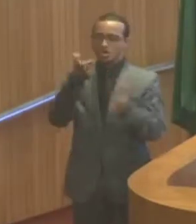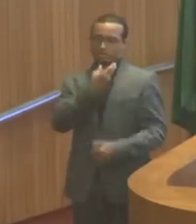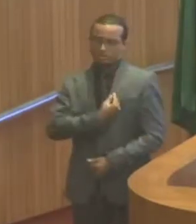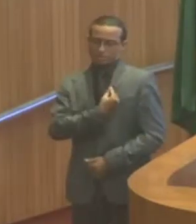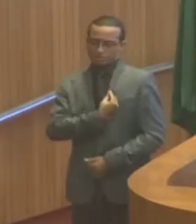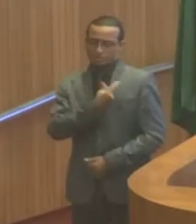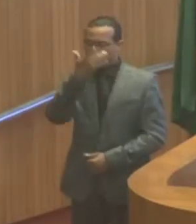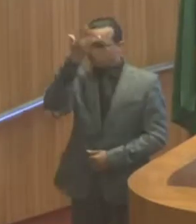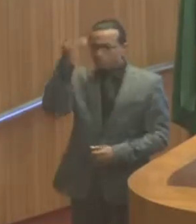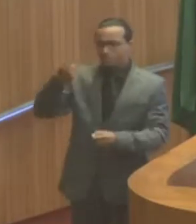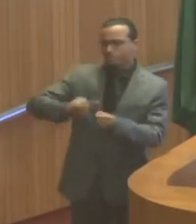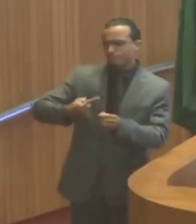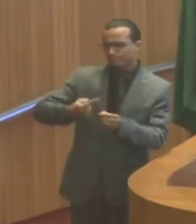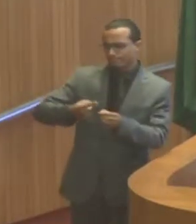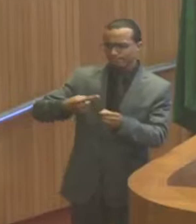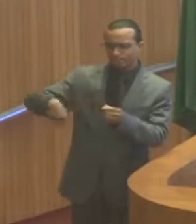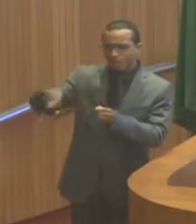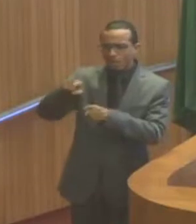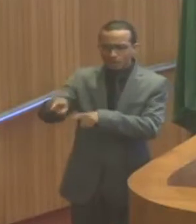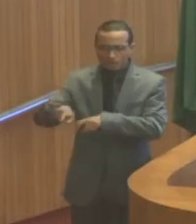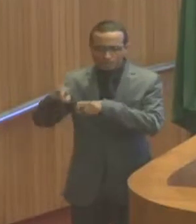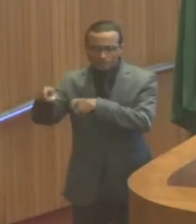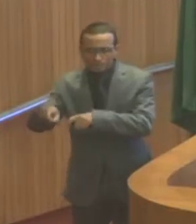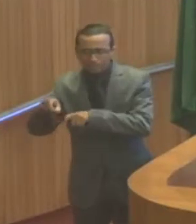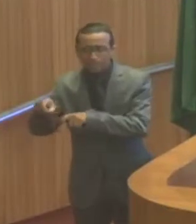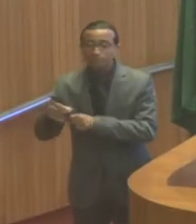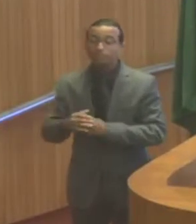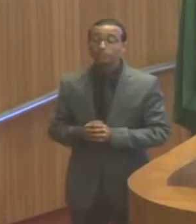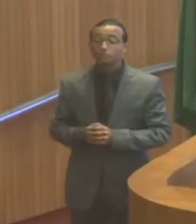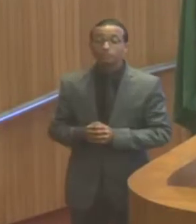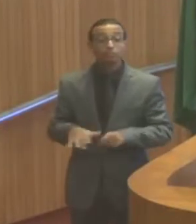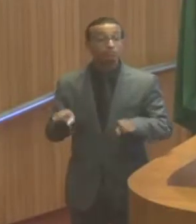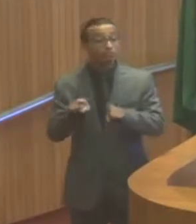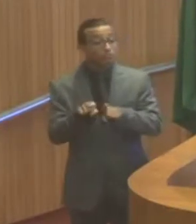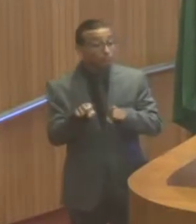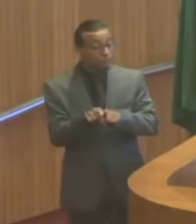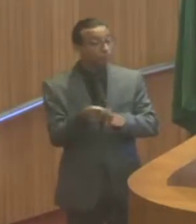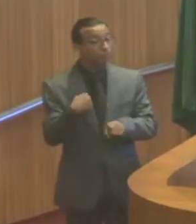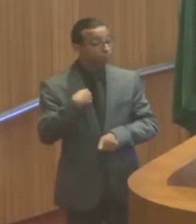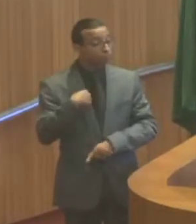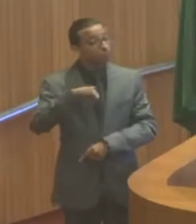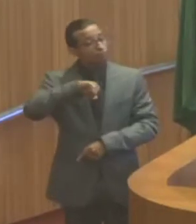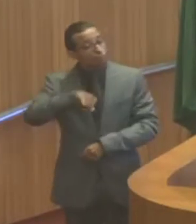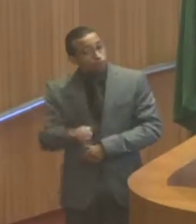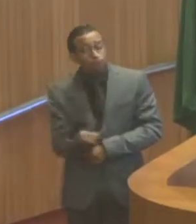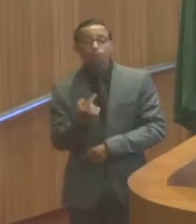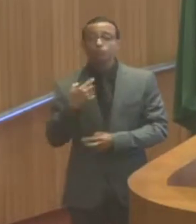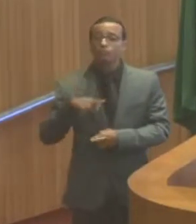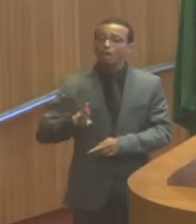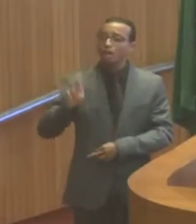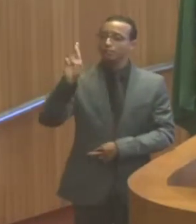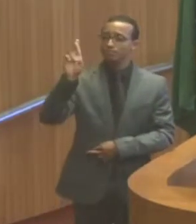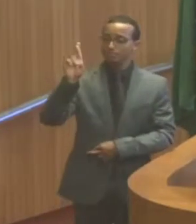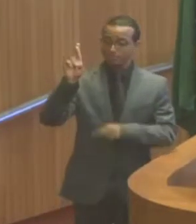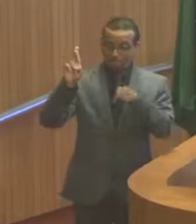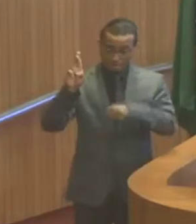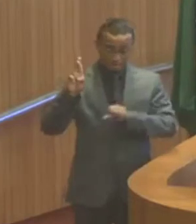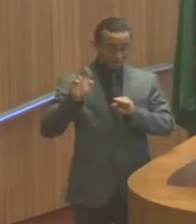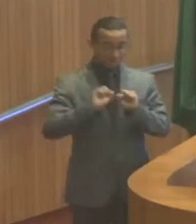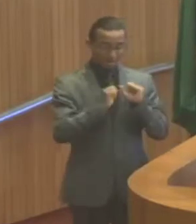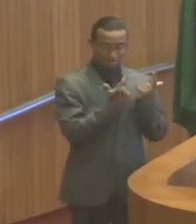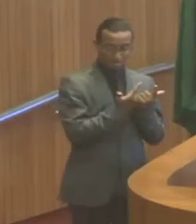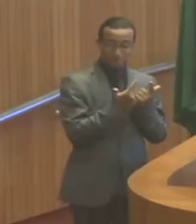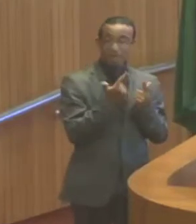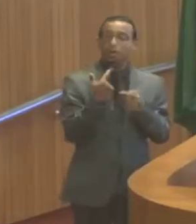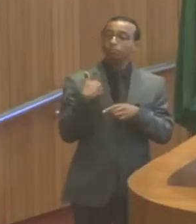do homem do campo. Tive a oportunidade também, senhores deputados, de representar a Assembleia em vários